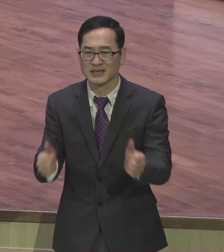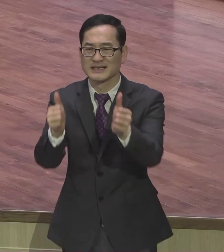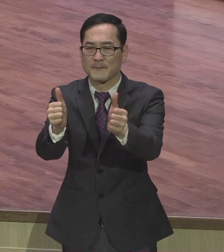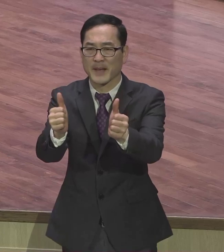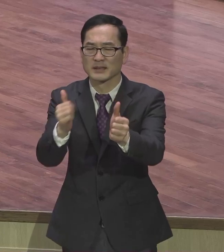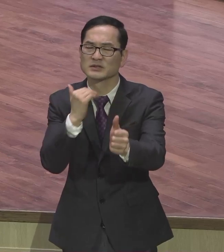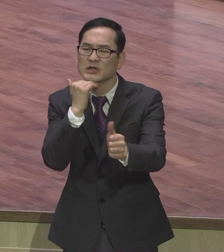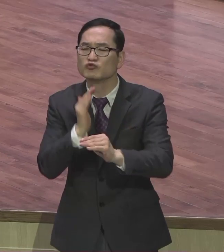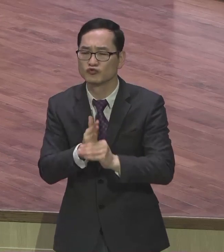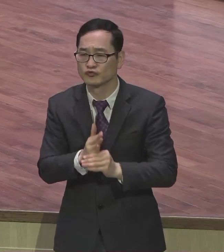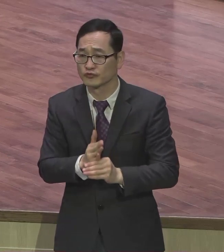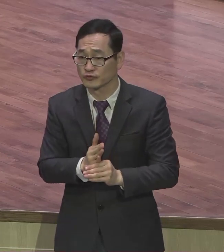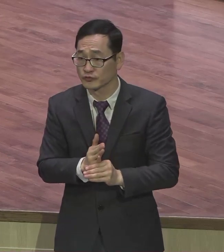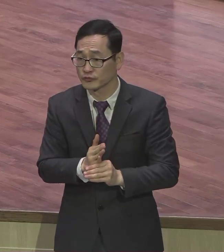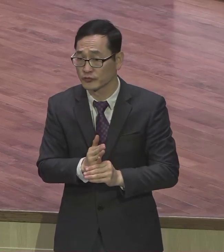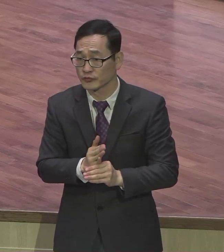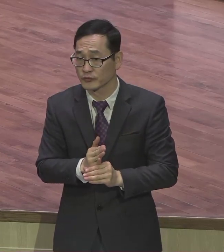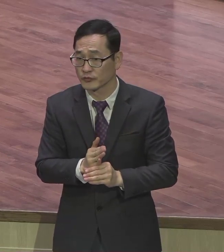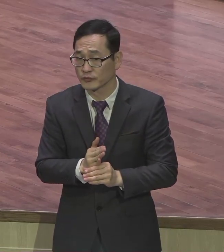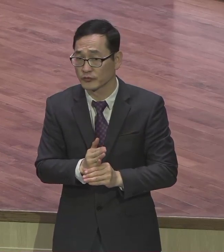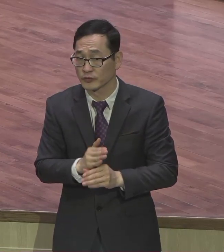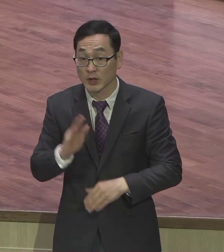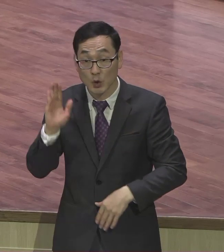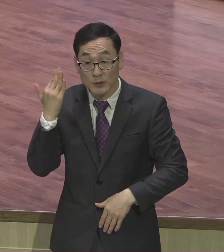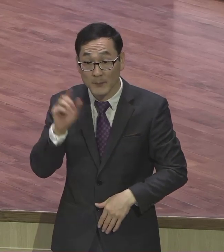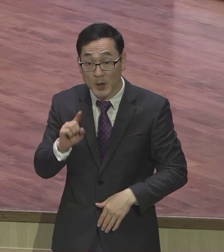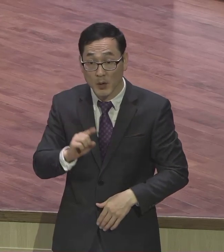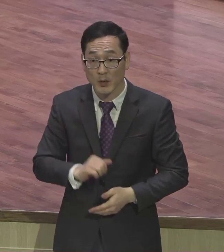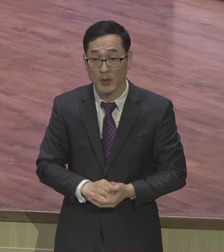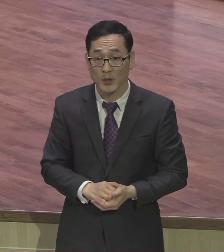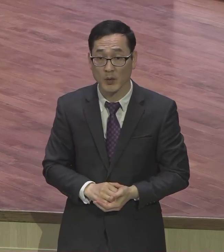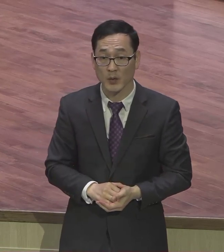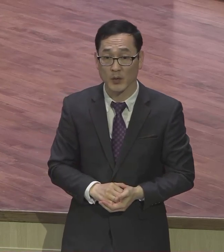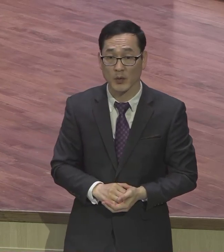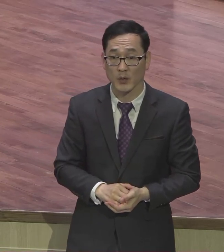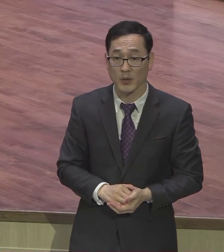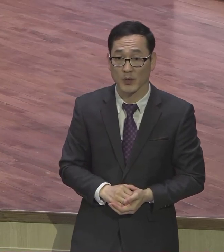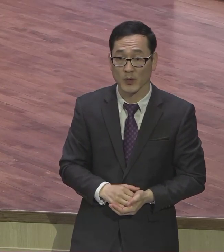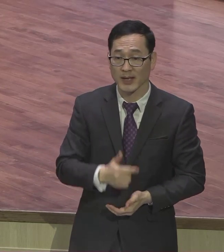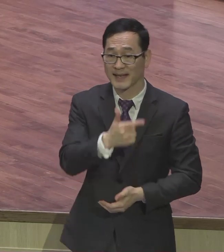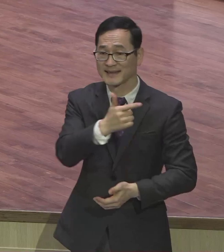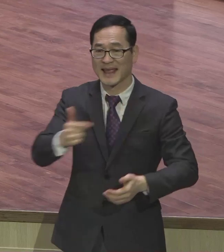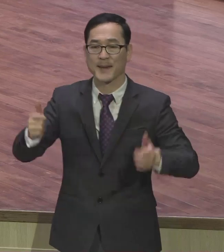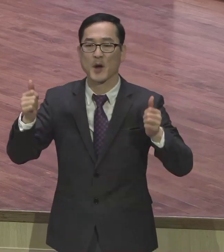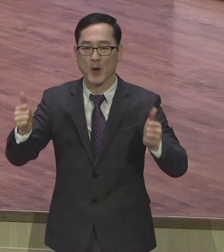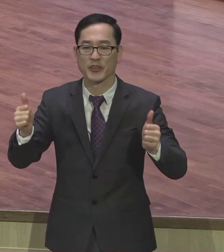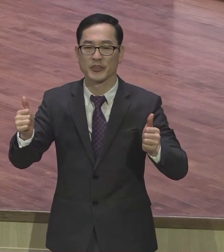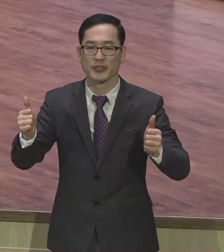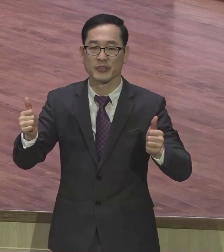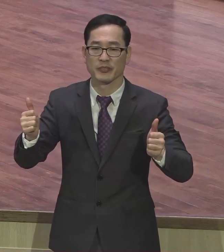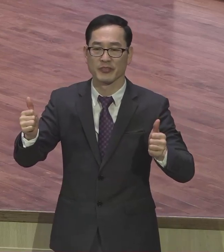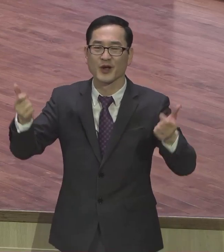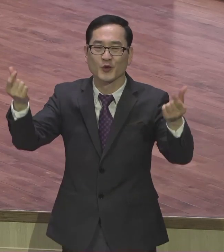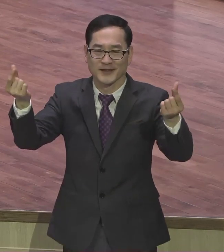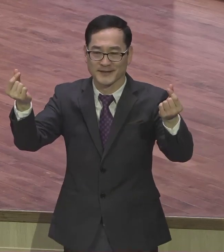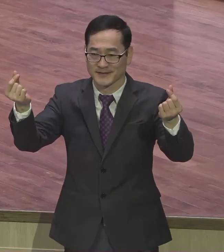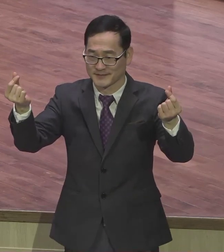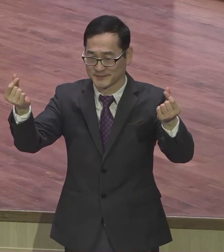있습니다 요즘 말하면 뭐요? 대부분 판결이에요 대부분 판결 판결이